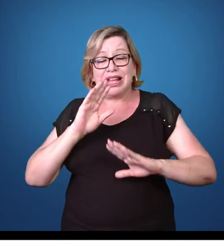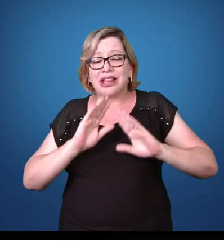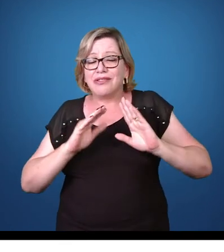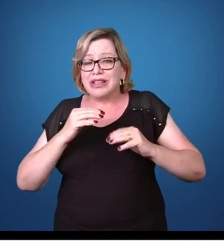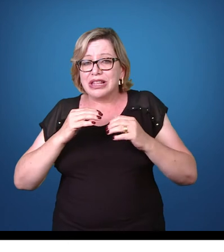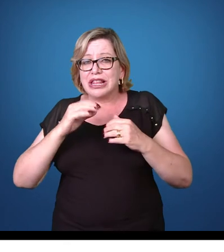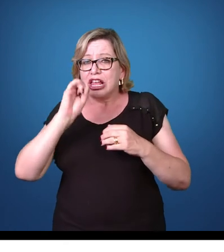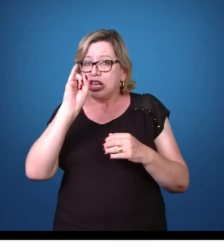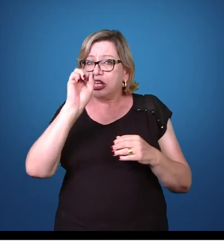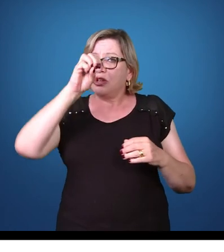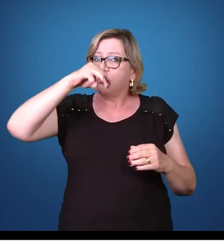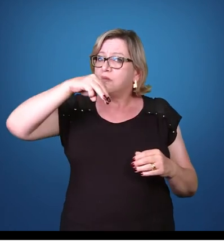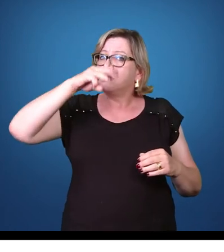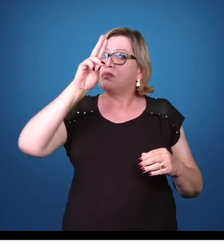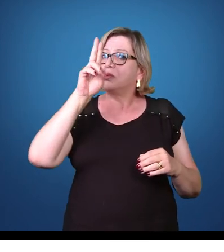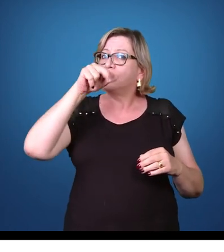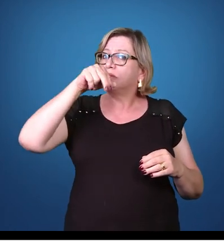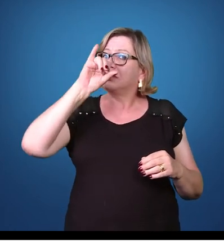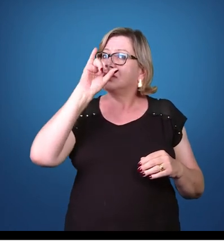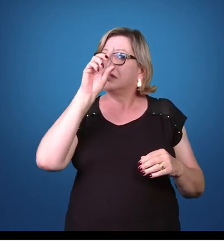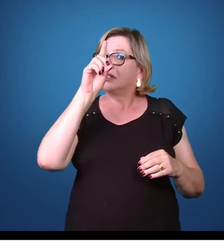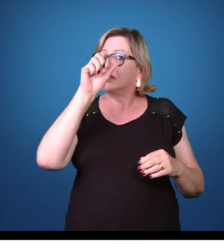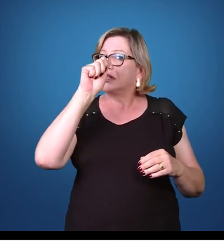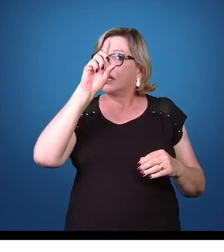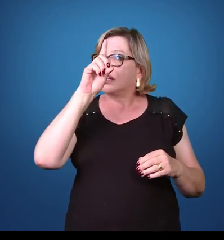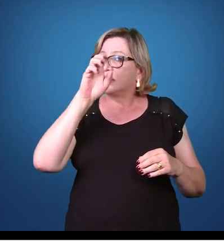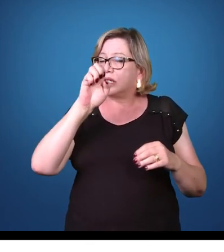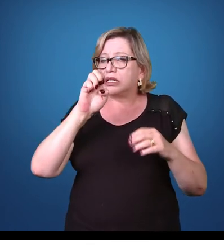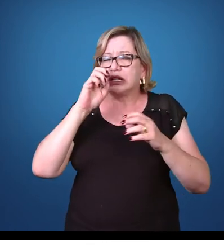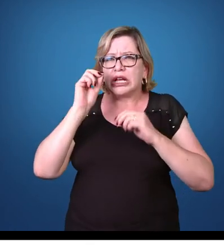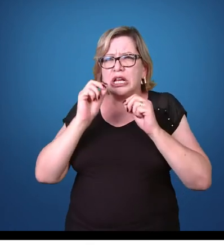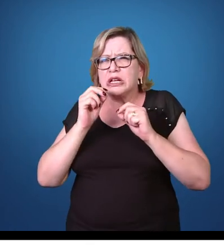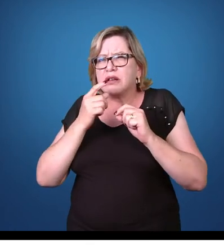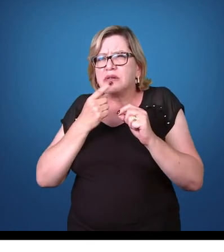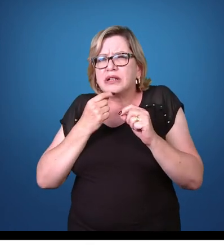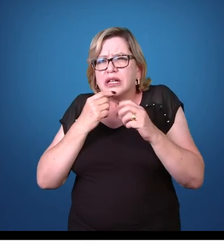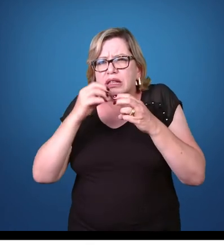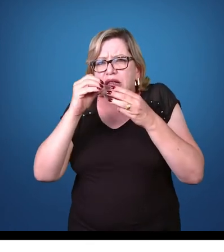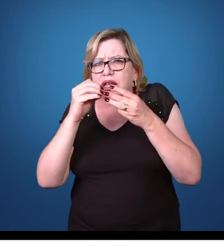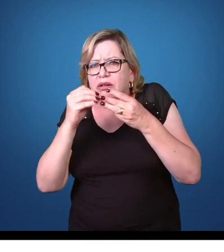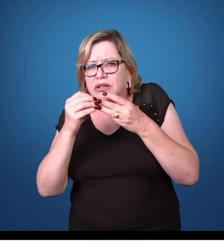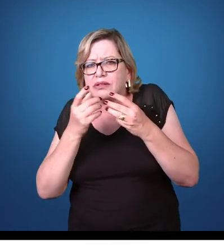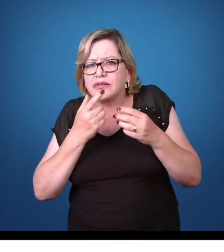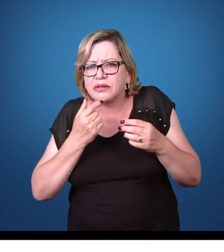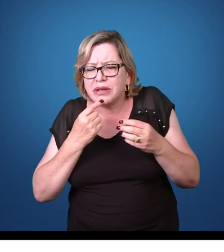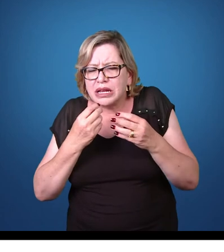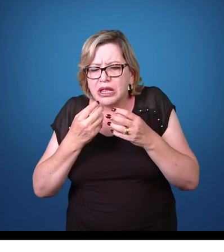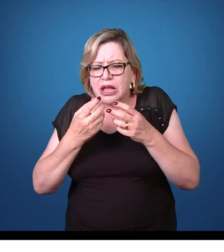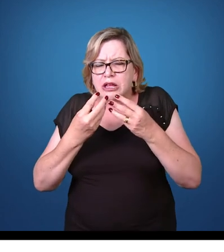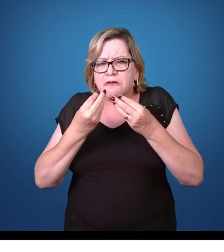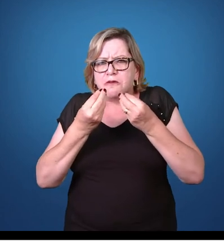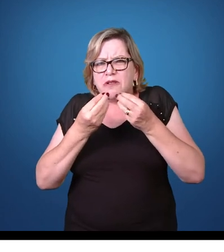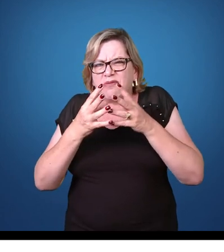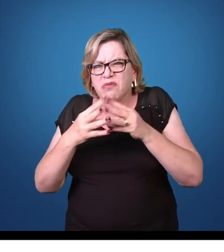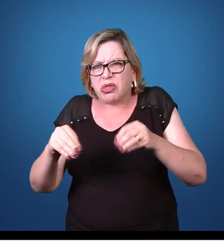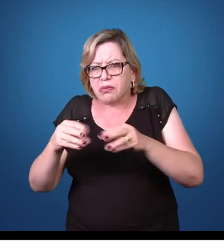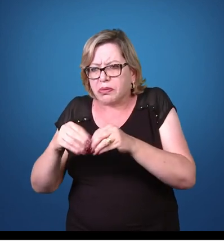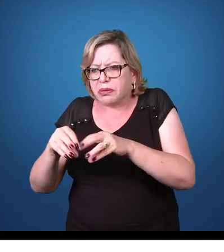imunológico, por conta da destruição dessas células vermelhas, ela libera